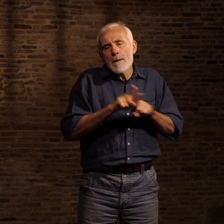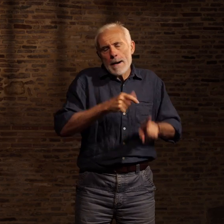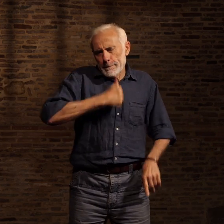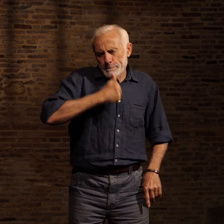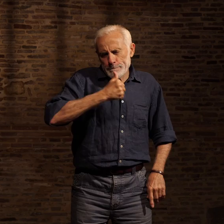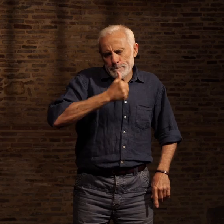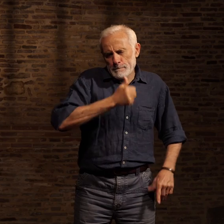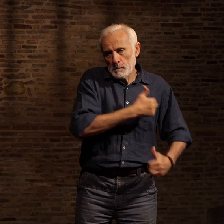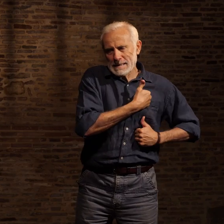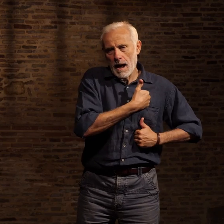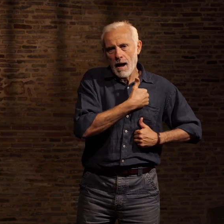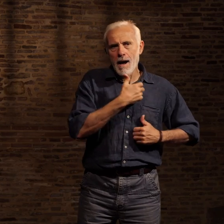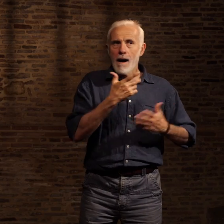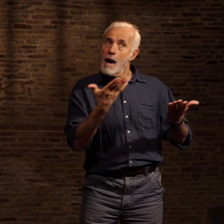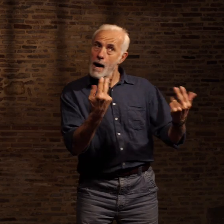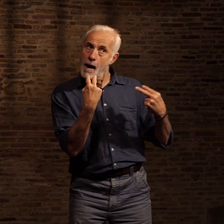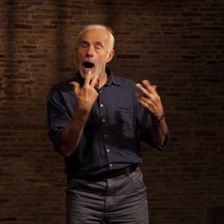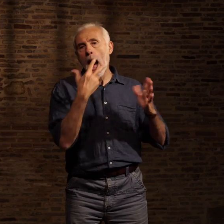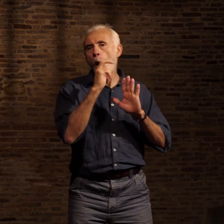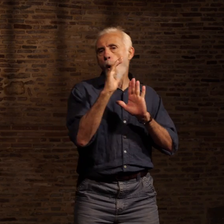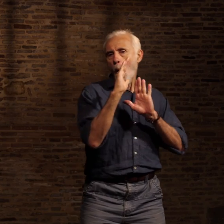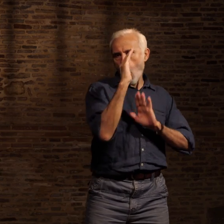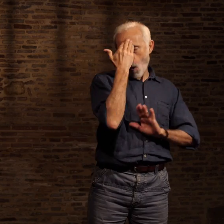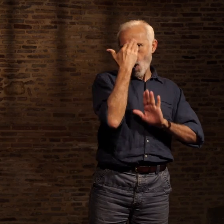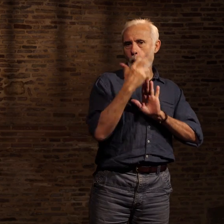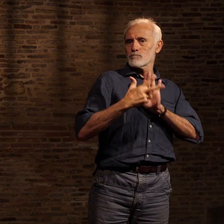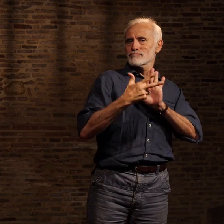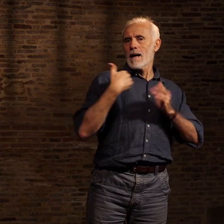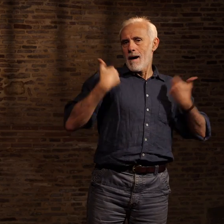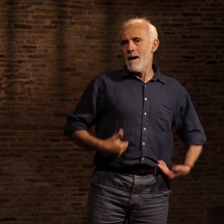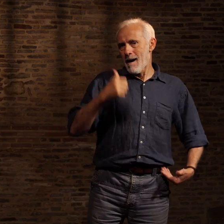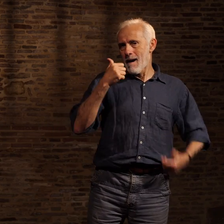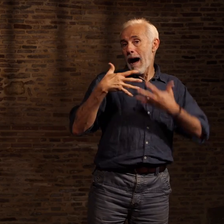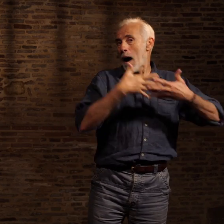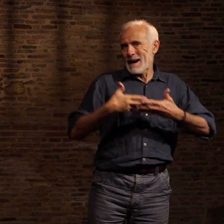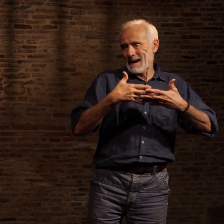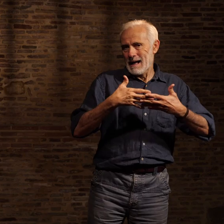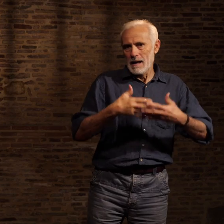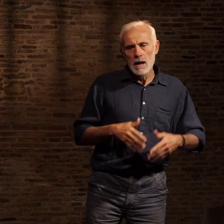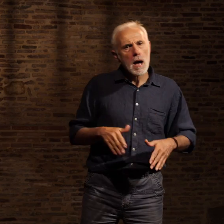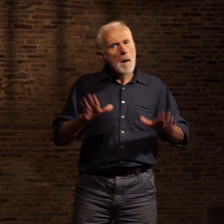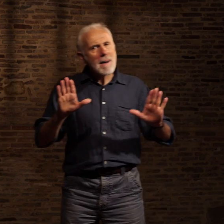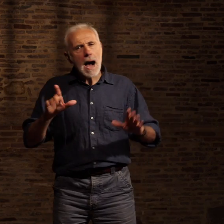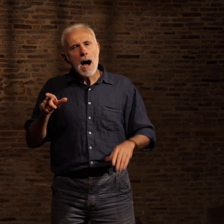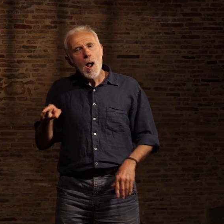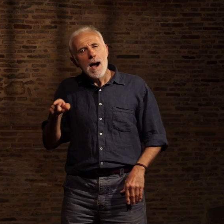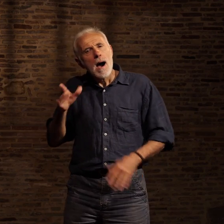En devenant résident des États-Unis, il entendait ne servir que sa propre liberté personnelle. Elle tenait beaucoup à cette petite